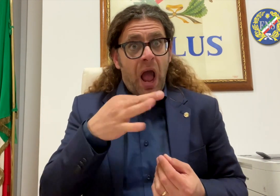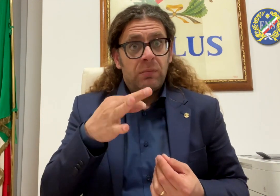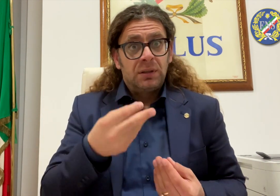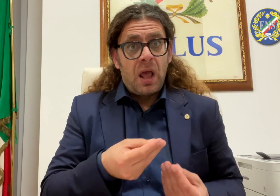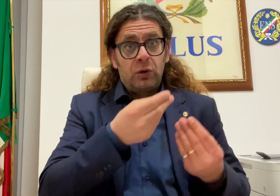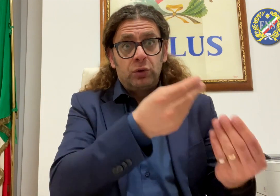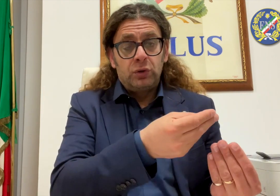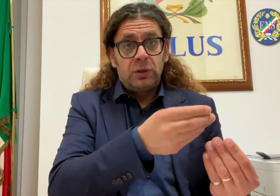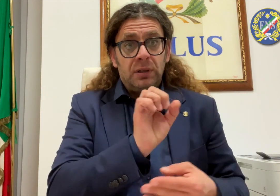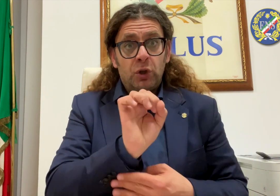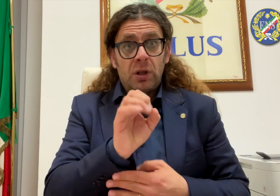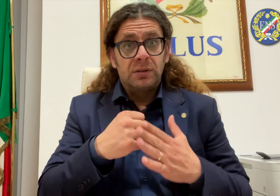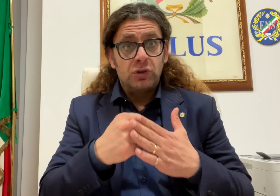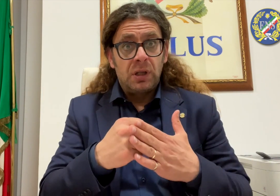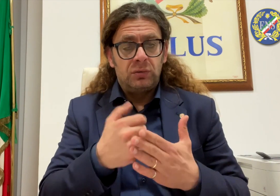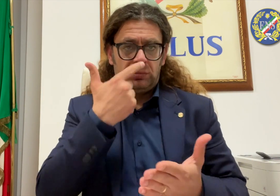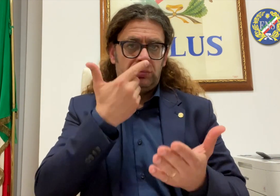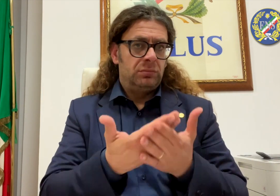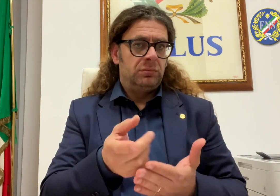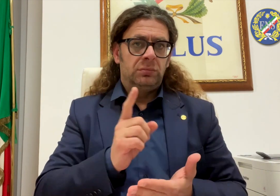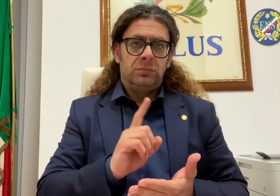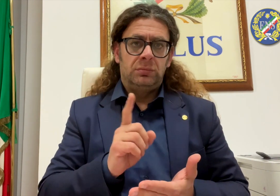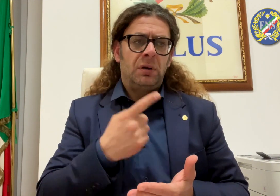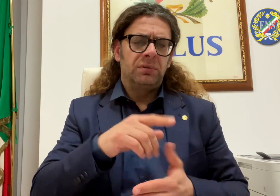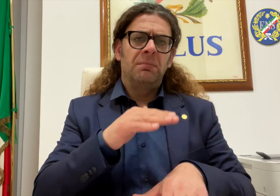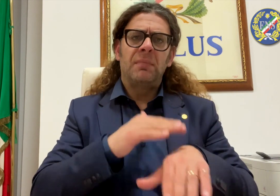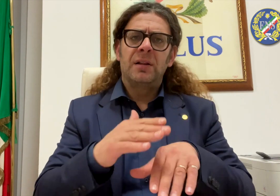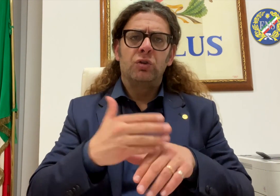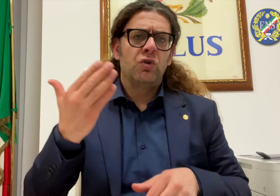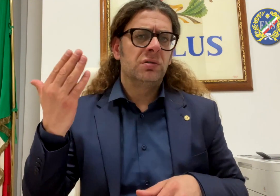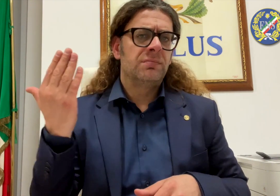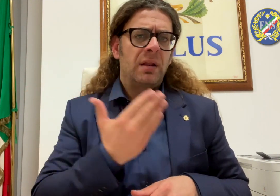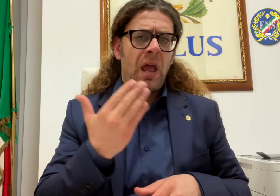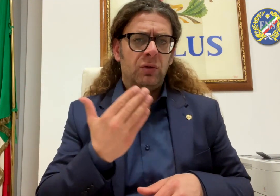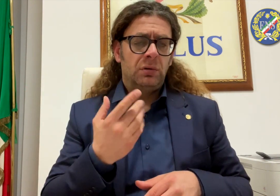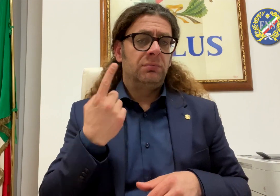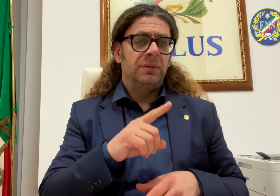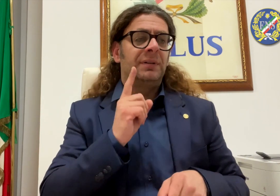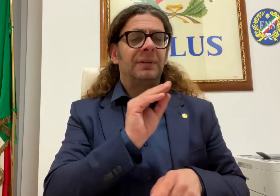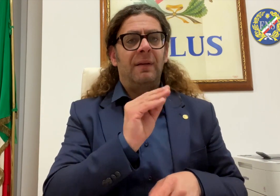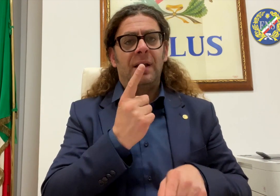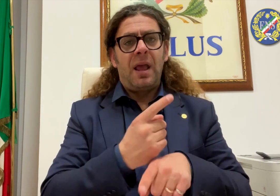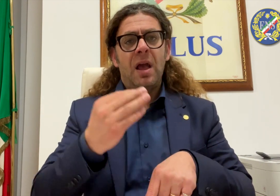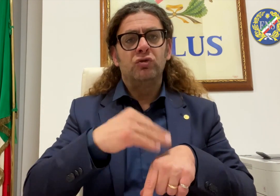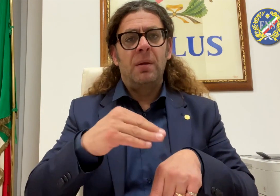genera delle notevoli difficoltà negli studenti disabili allo stesso modo di quanto avviene agli studenti sordi.